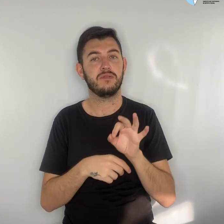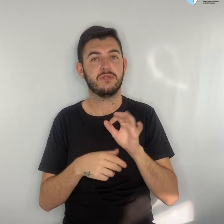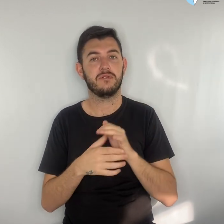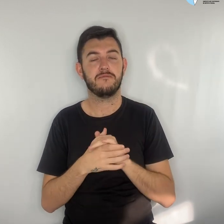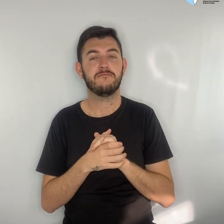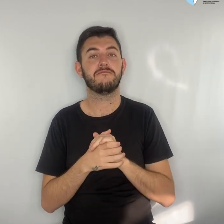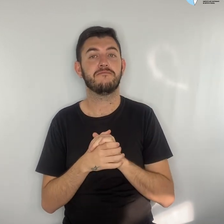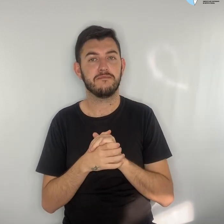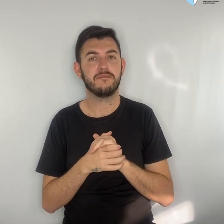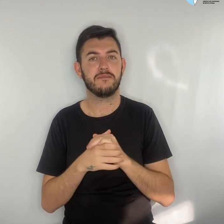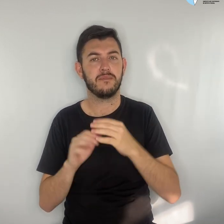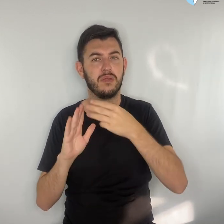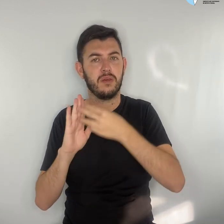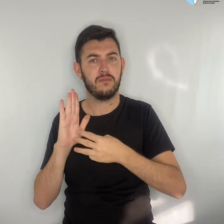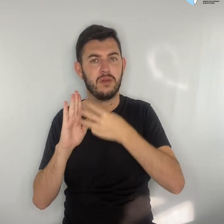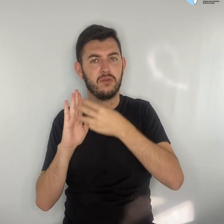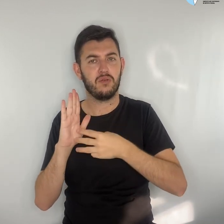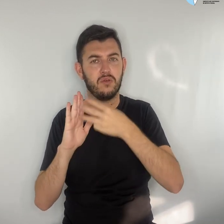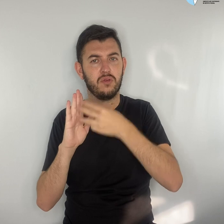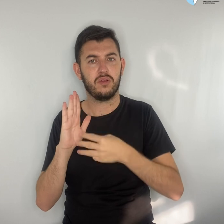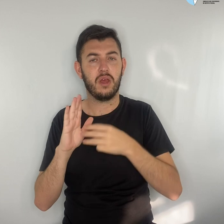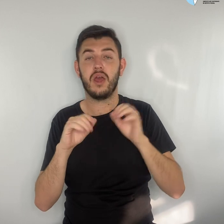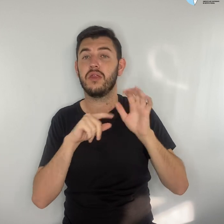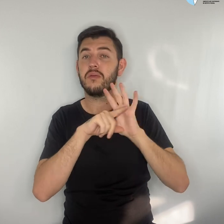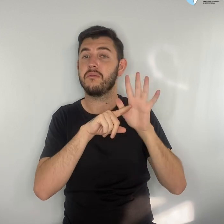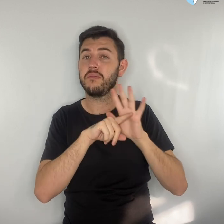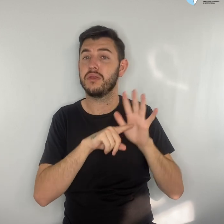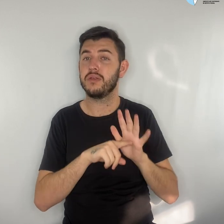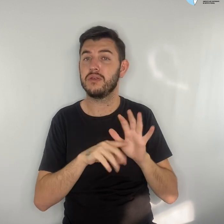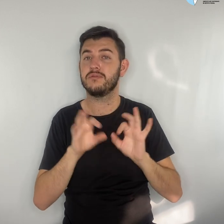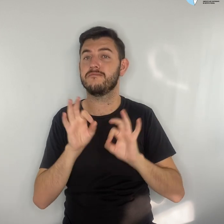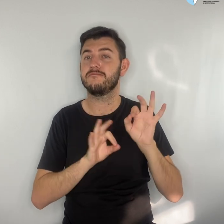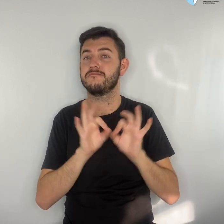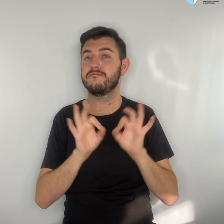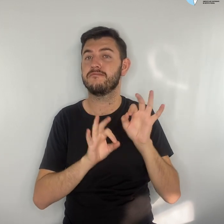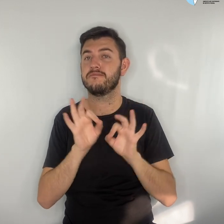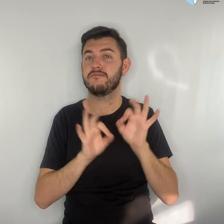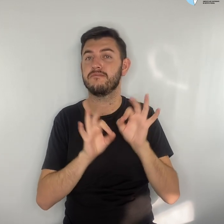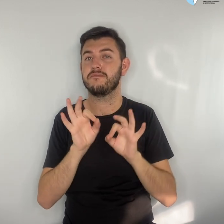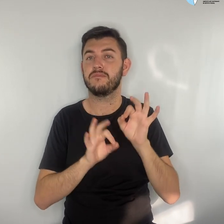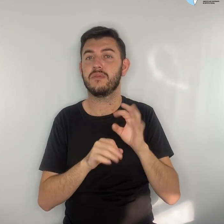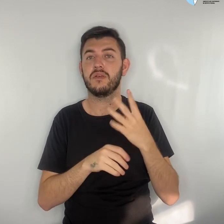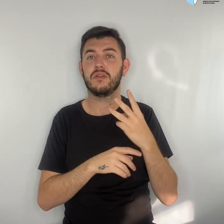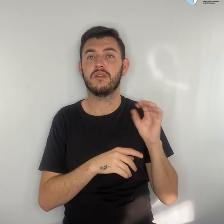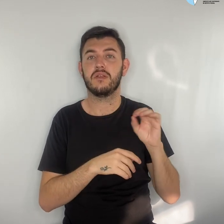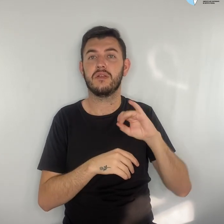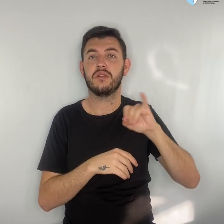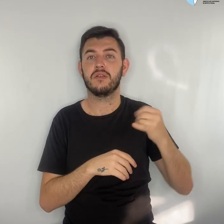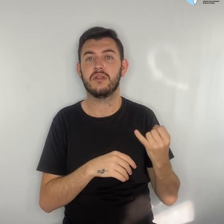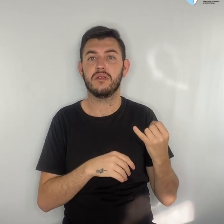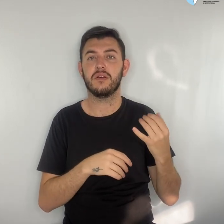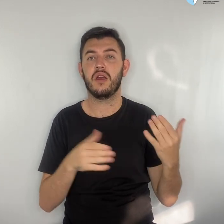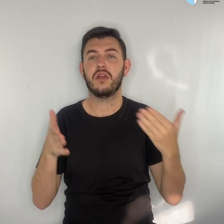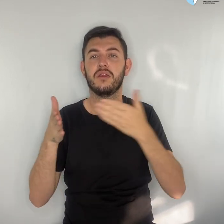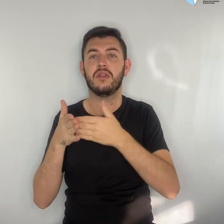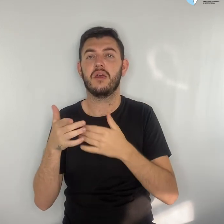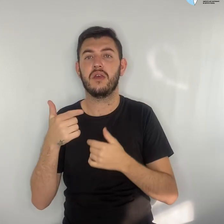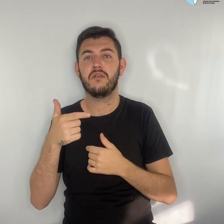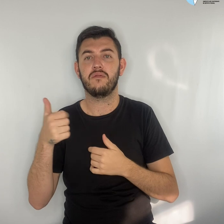Metodologia. A pesquisa foi realizada entre 30 de janeiro a 21 de fevereiro de